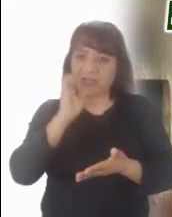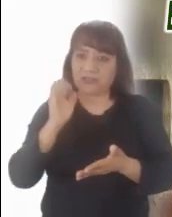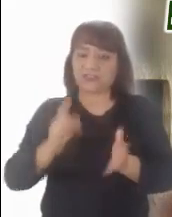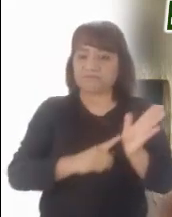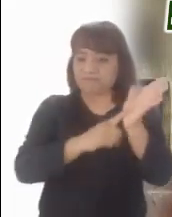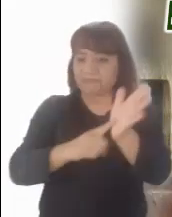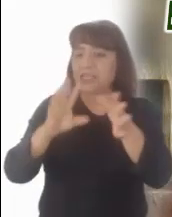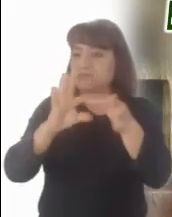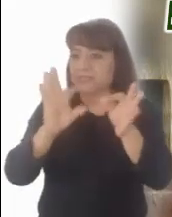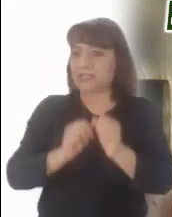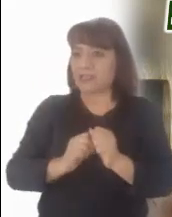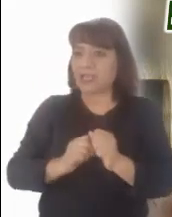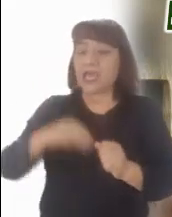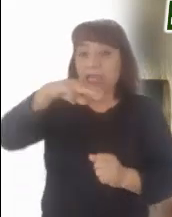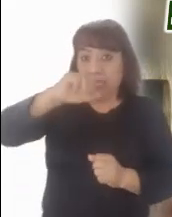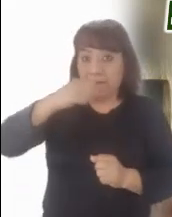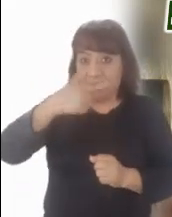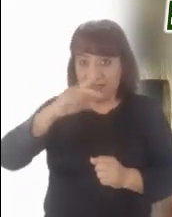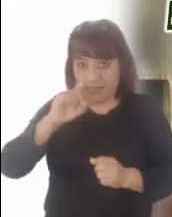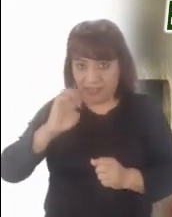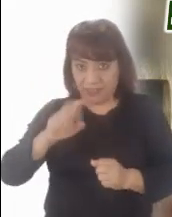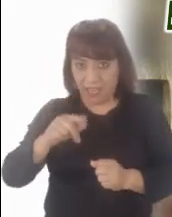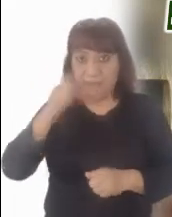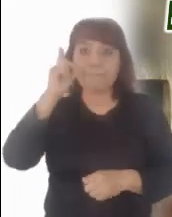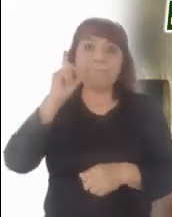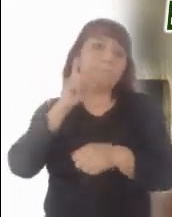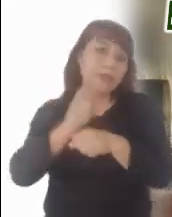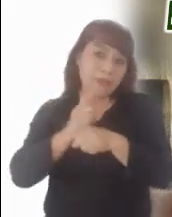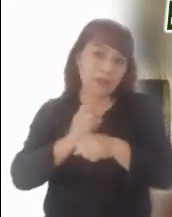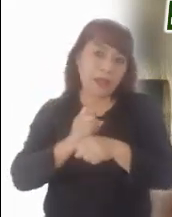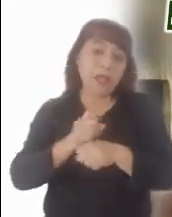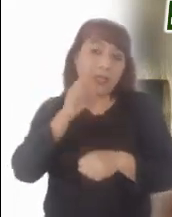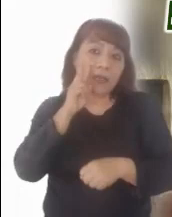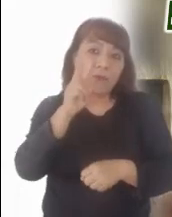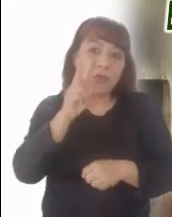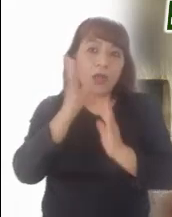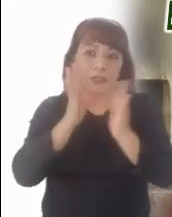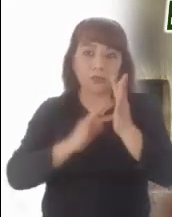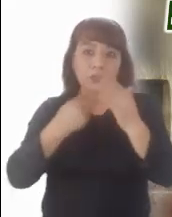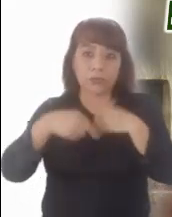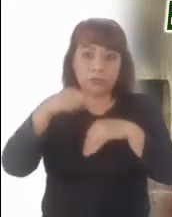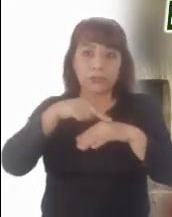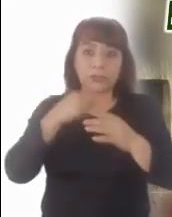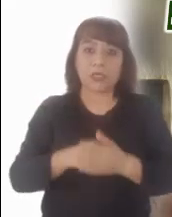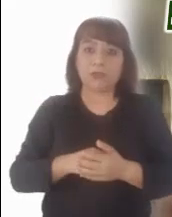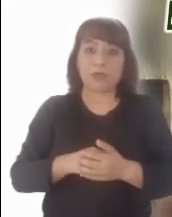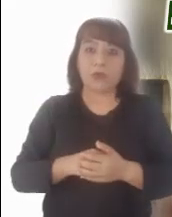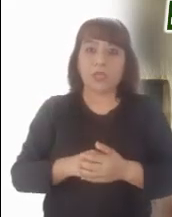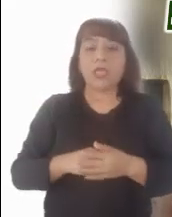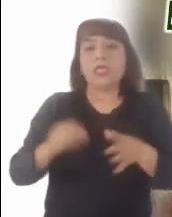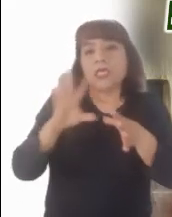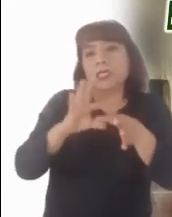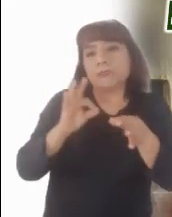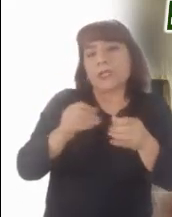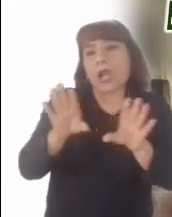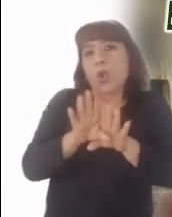distinta, de que ella fue la primera en ver a Jesús resucitado. Ya sea a solas, como nos lo narra el Evangelio de